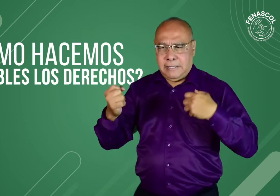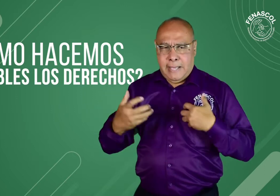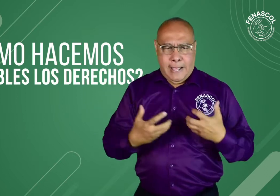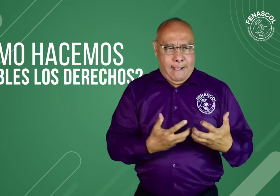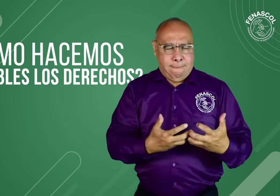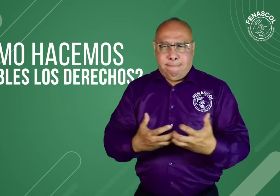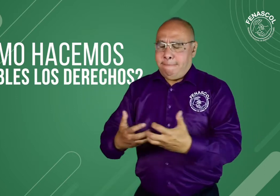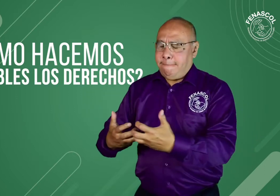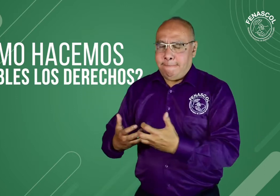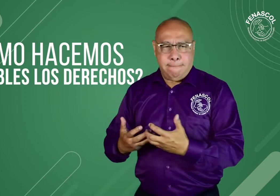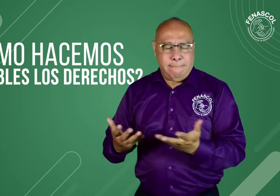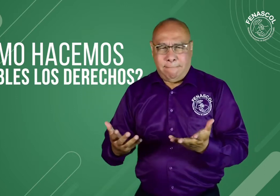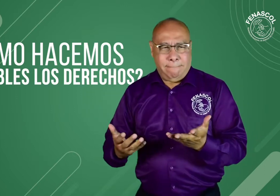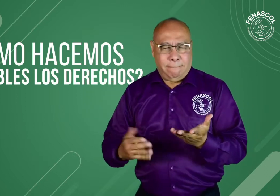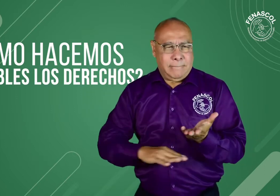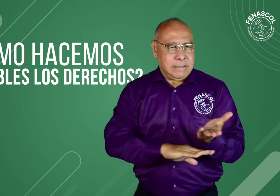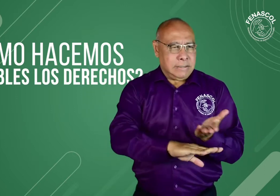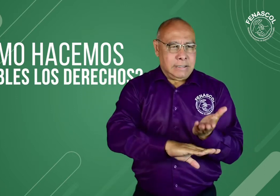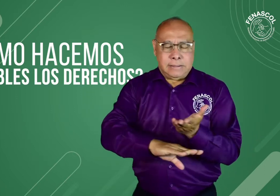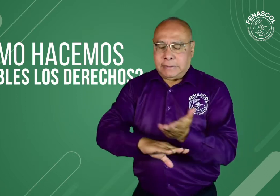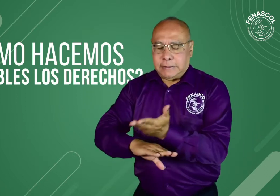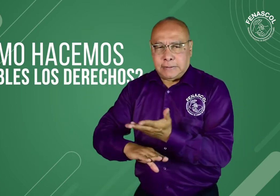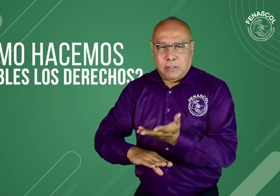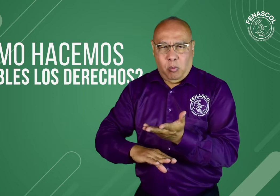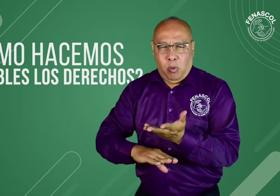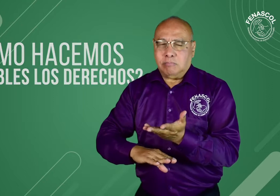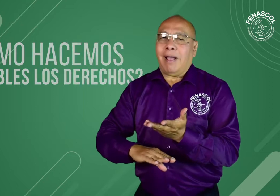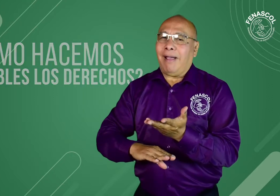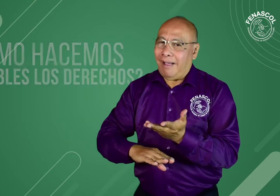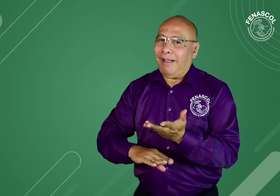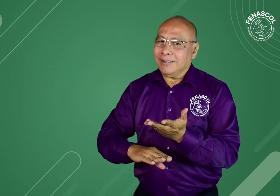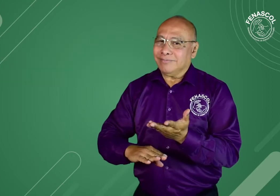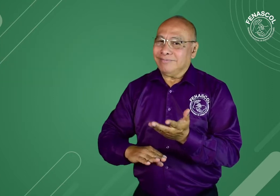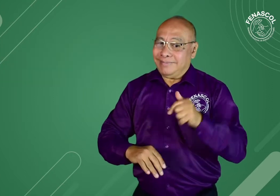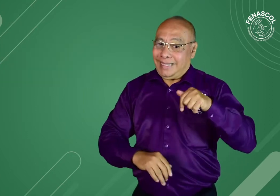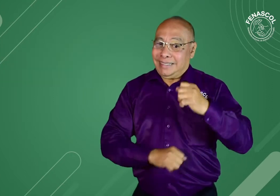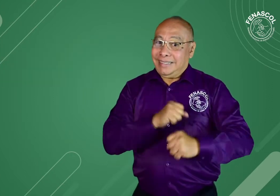¿Y cómo evitar la vulneración de los derechos a través de la exigibilidad?